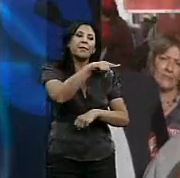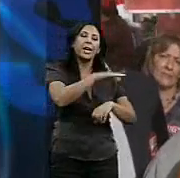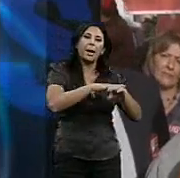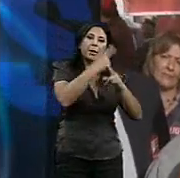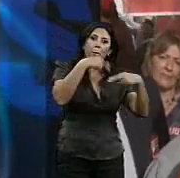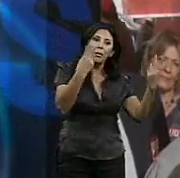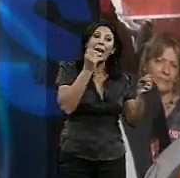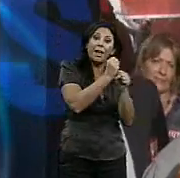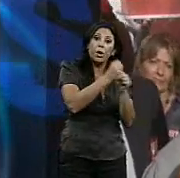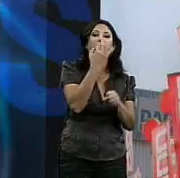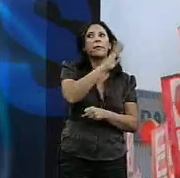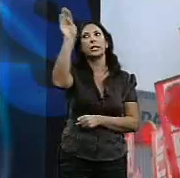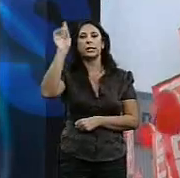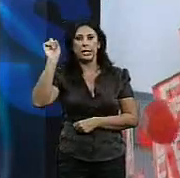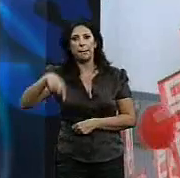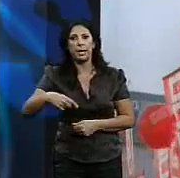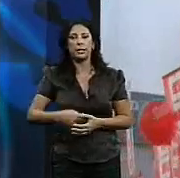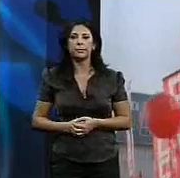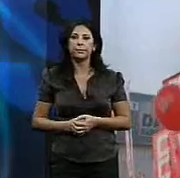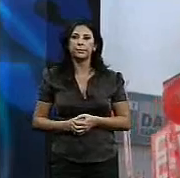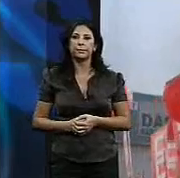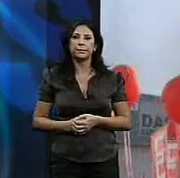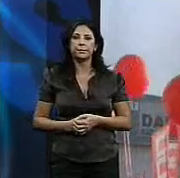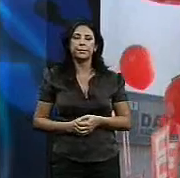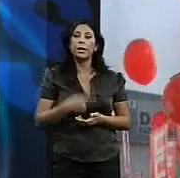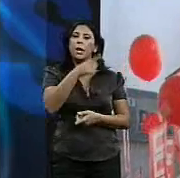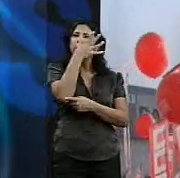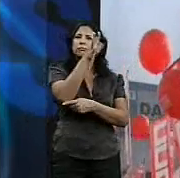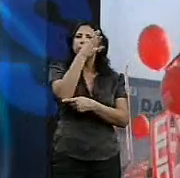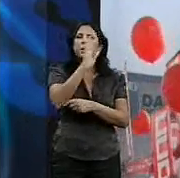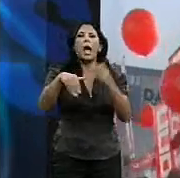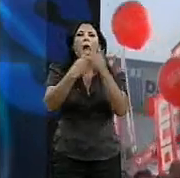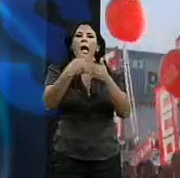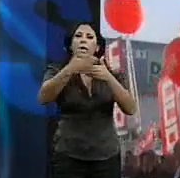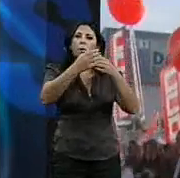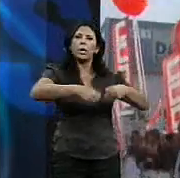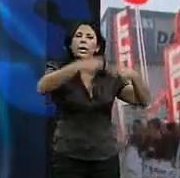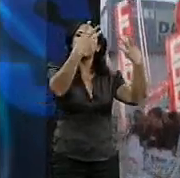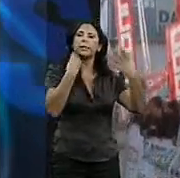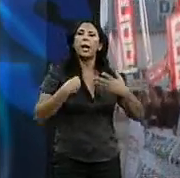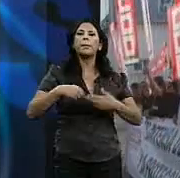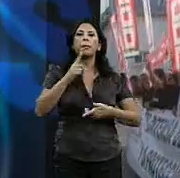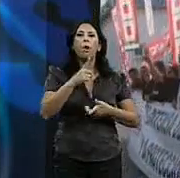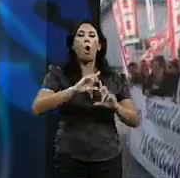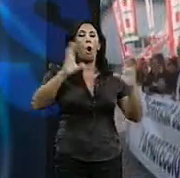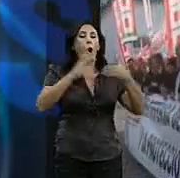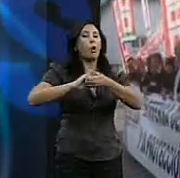tiene que intervenir. Con todo y tras llevar sus demandas hasta las puertas de la Confederación de Empresarios de Cádiz, calientan motores para nuevas